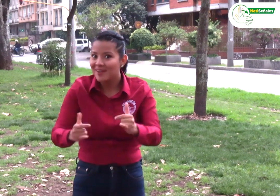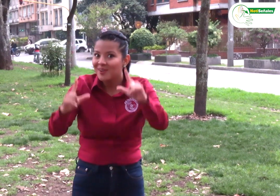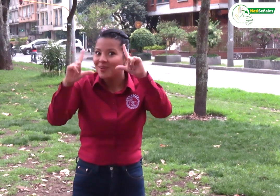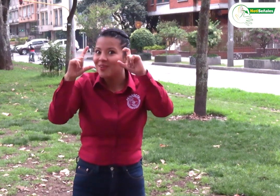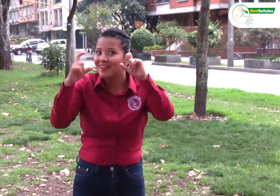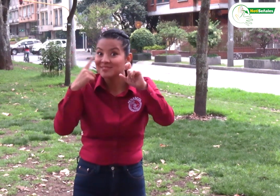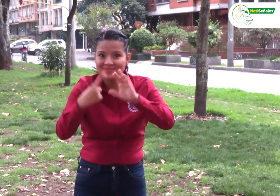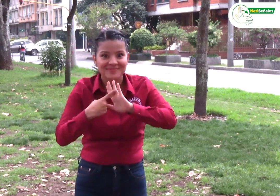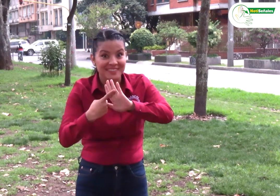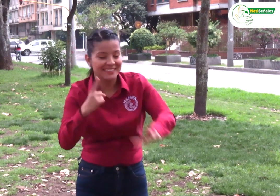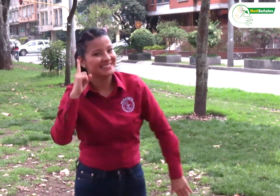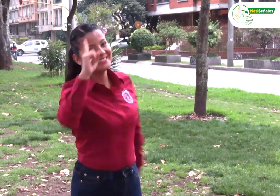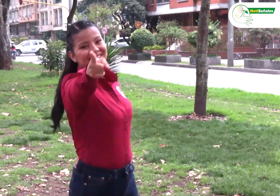imágenes están aquí. Miren.